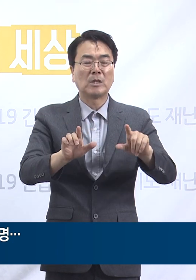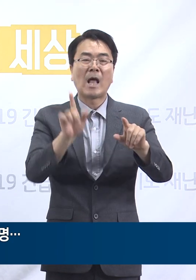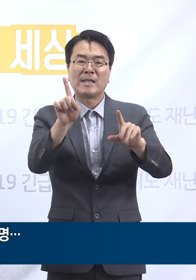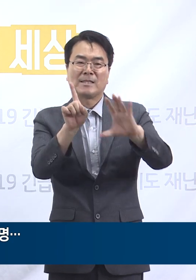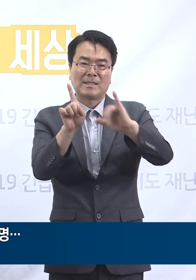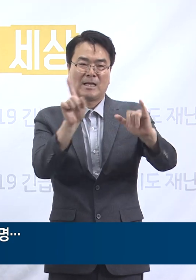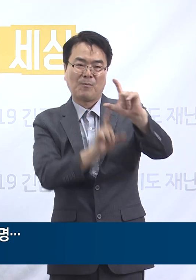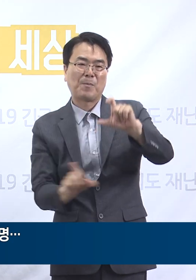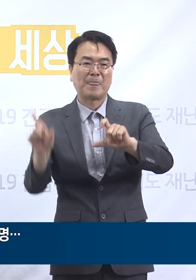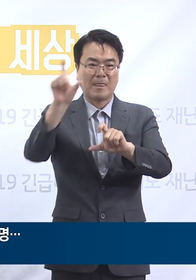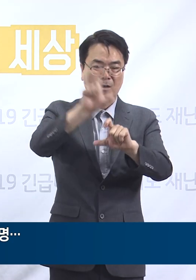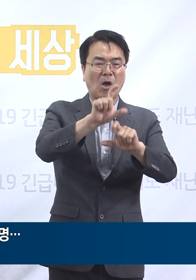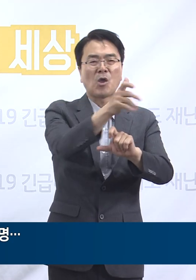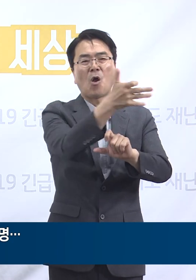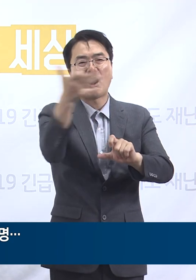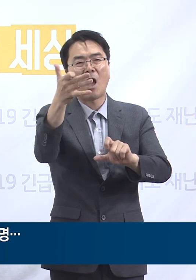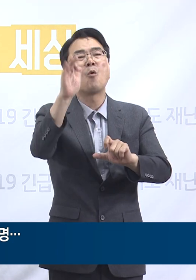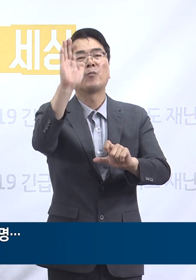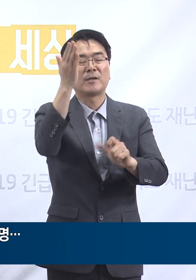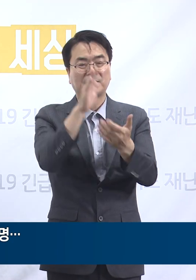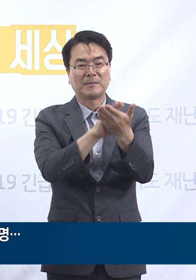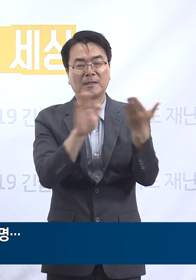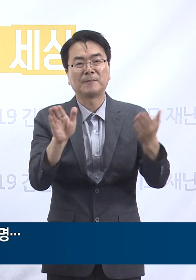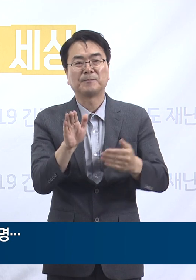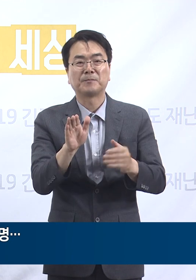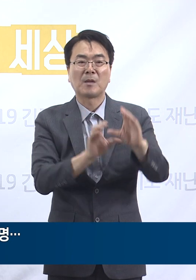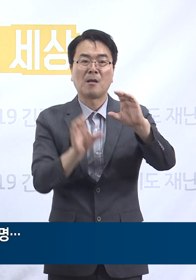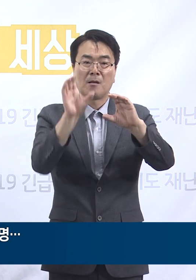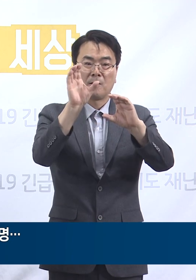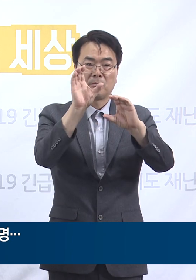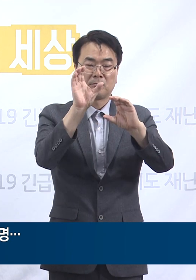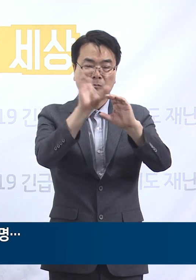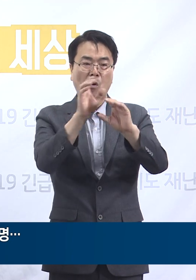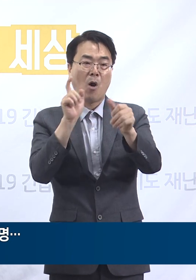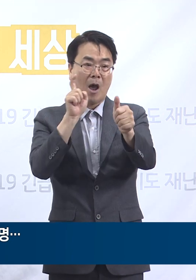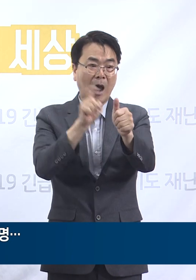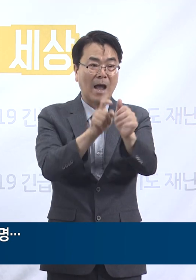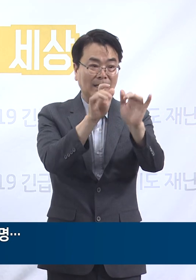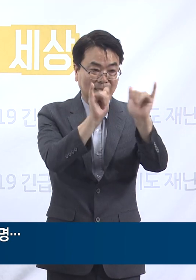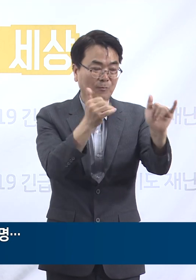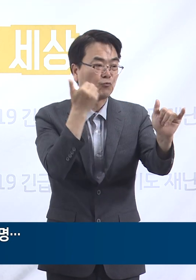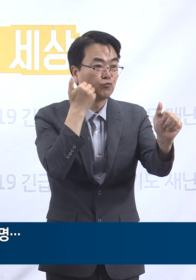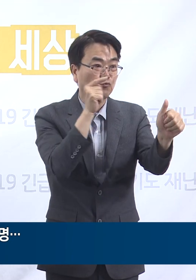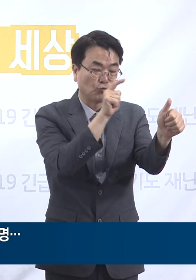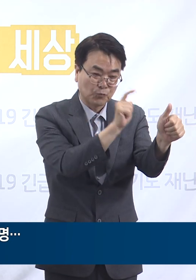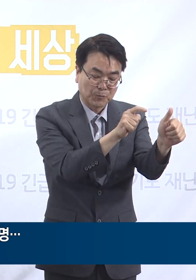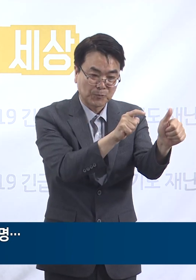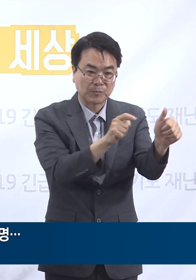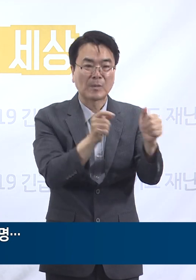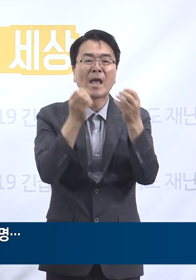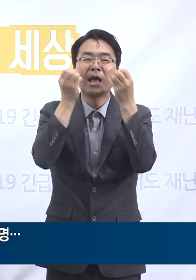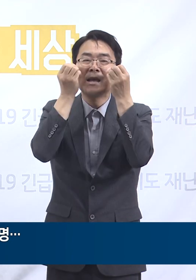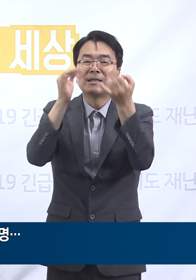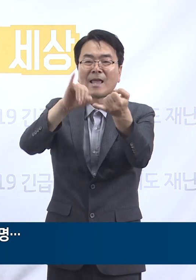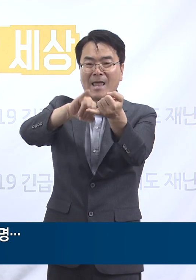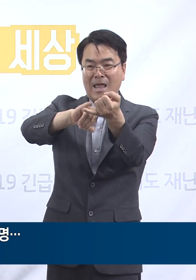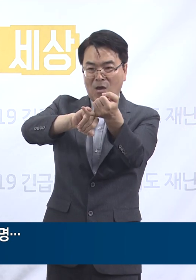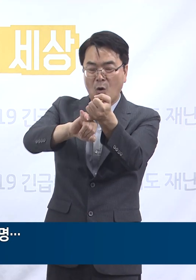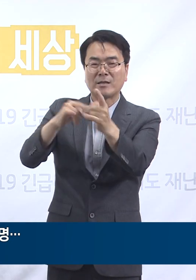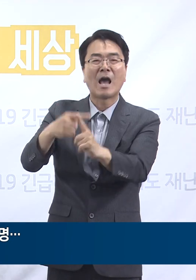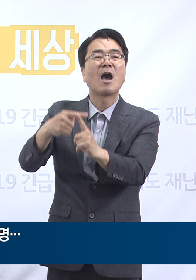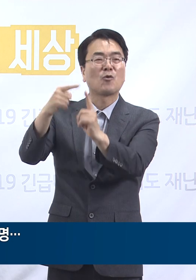증가한 총 19명입니다. 추가 확진자는 기확진된 군포 세 언약교회 목사 부인의